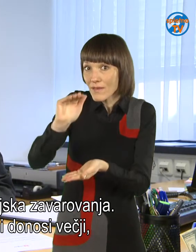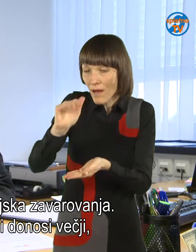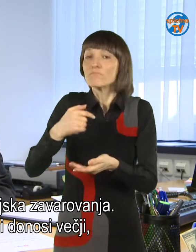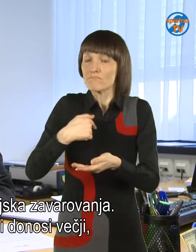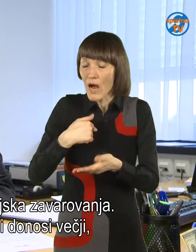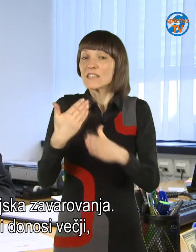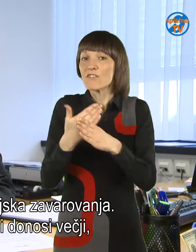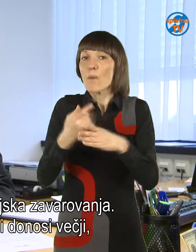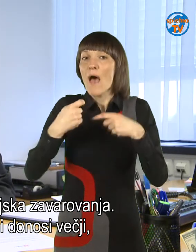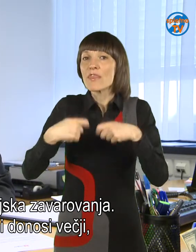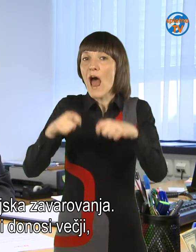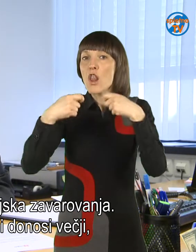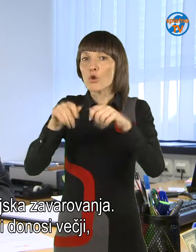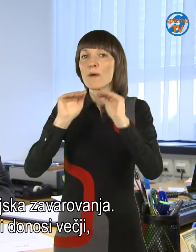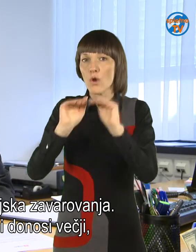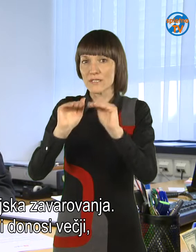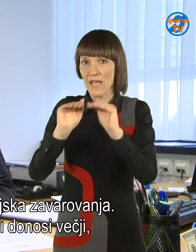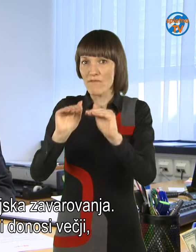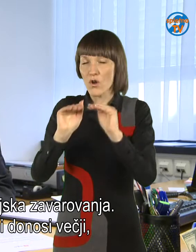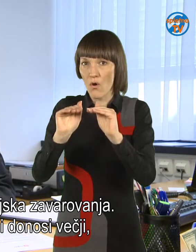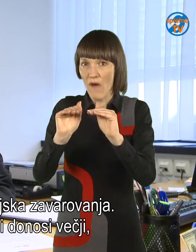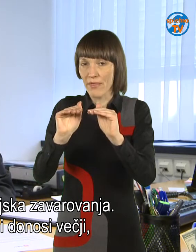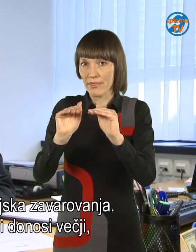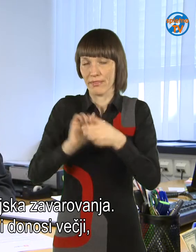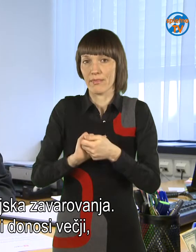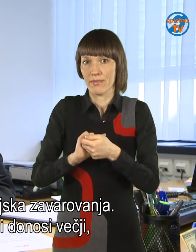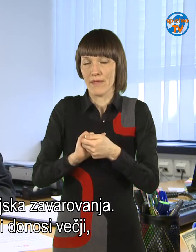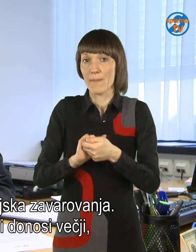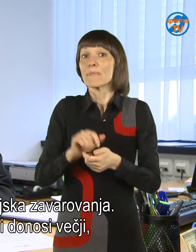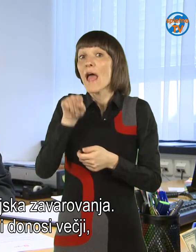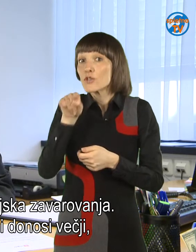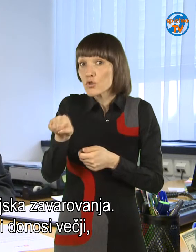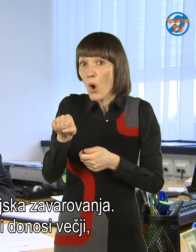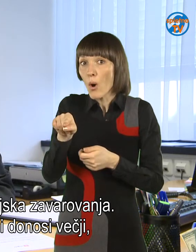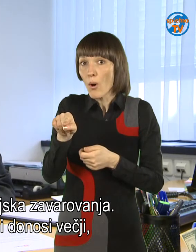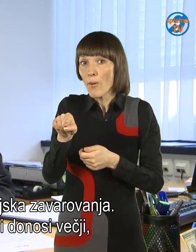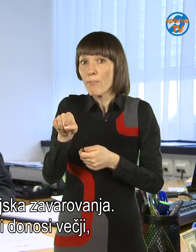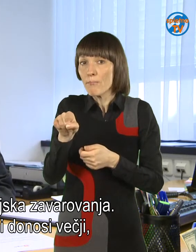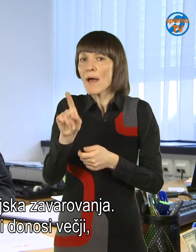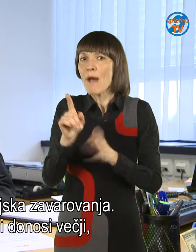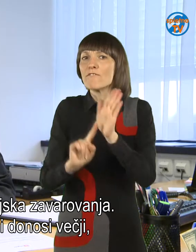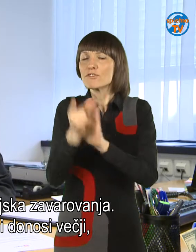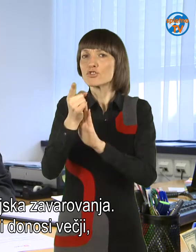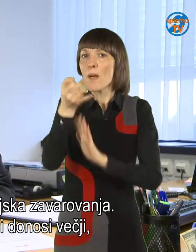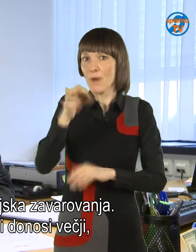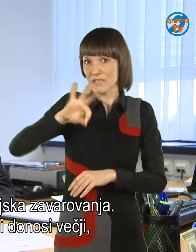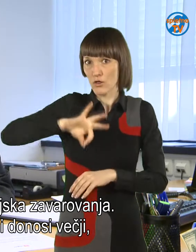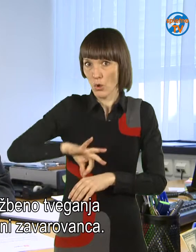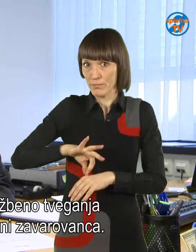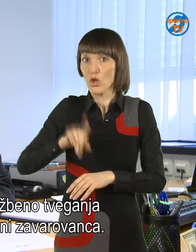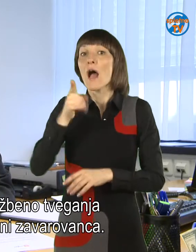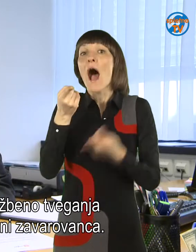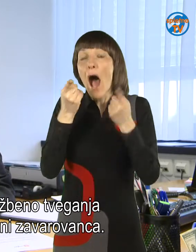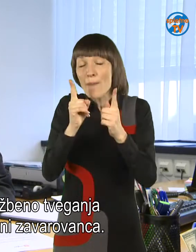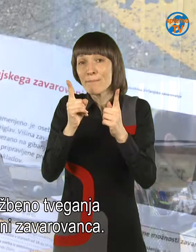naložbena ali pa investicijska zavarovanja, tam pa so potencijalno sicer višji donosi, je pa res, da je naložbeno